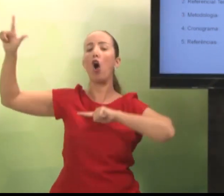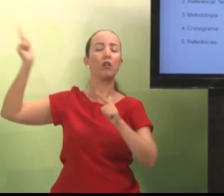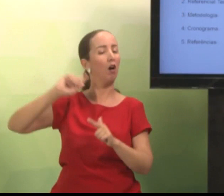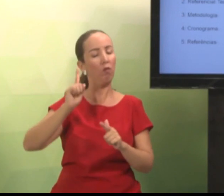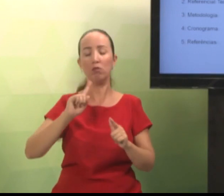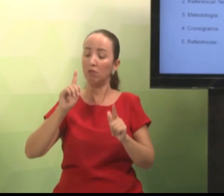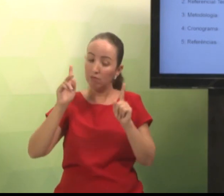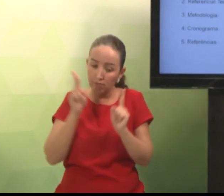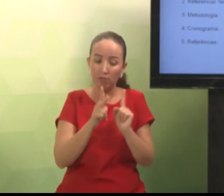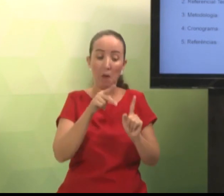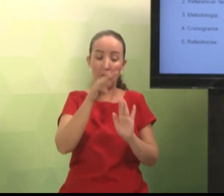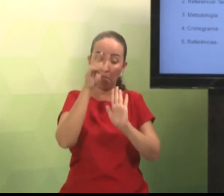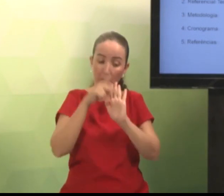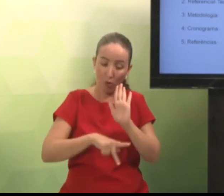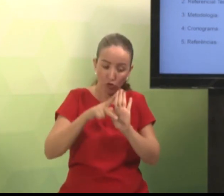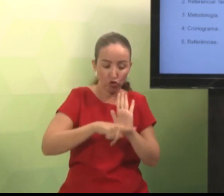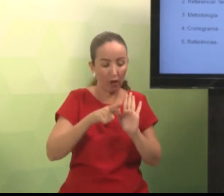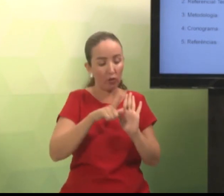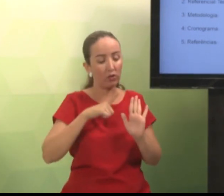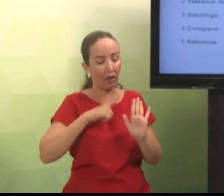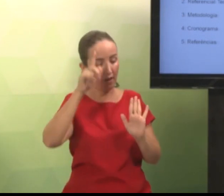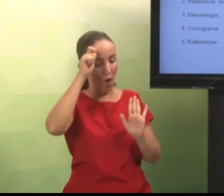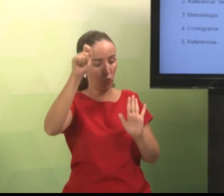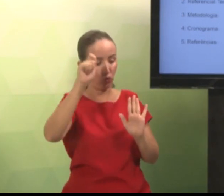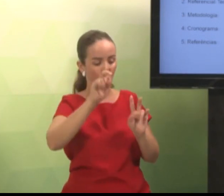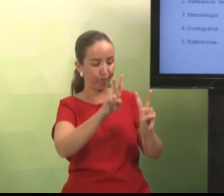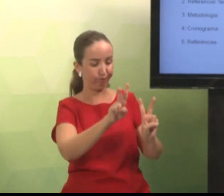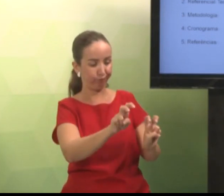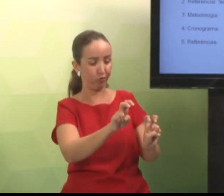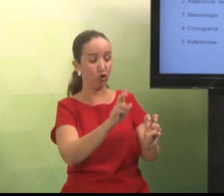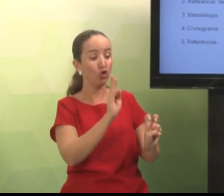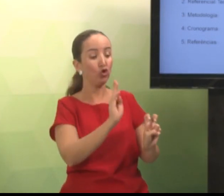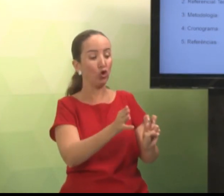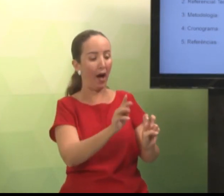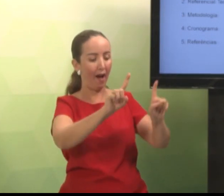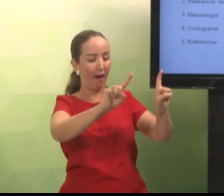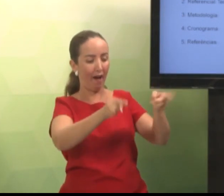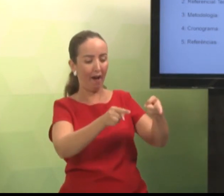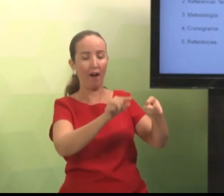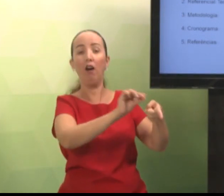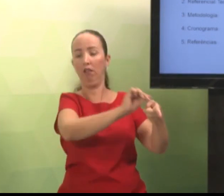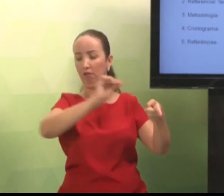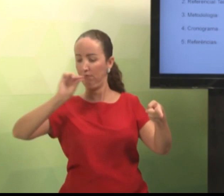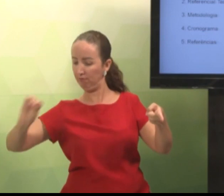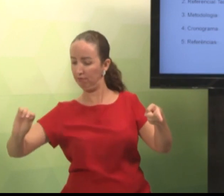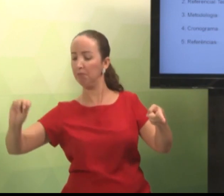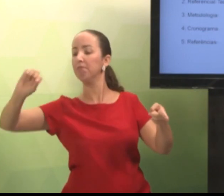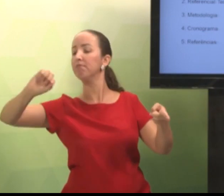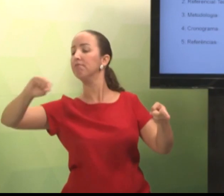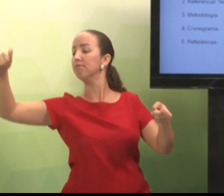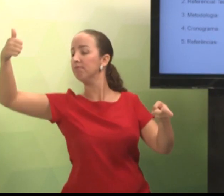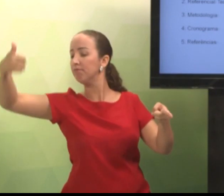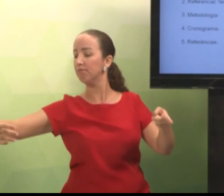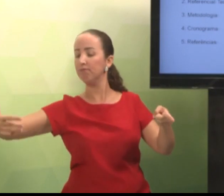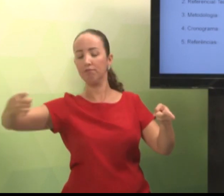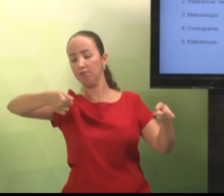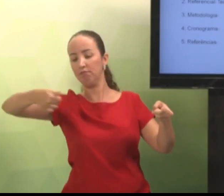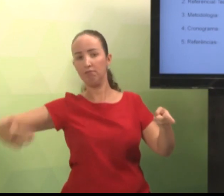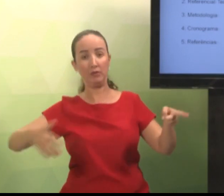autores que você utilizou no projeto. Não são materiais aleatórios. São aqueles materiais relacionados à sua temática que você fez